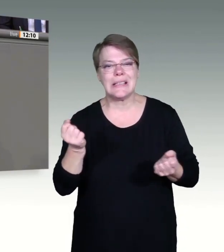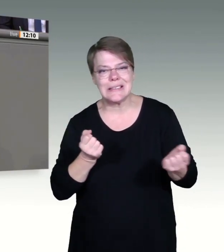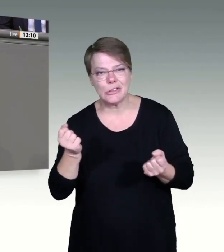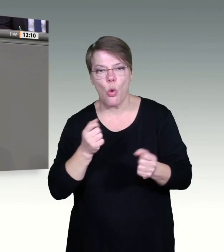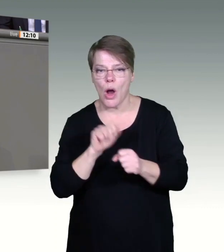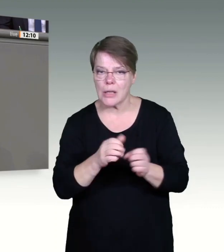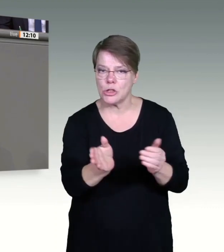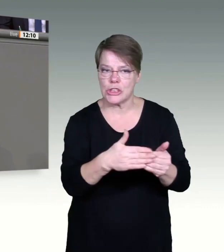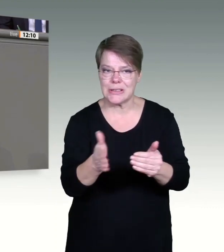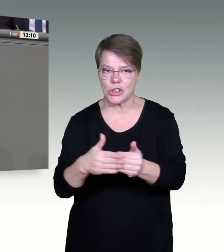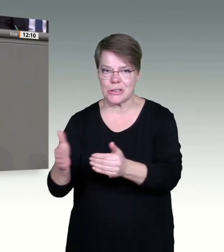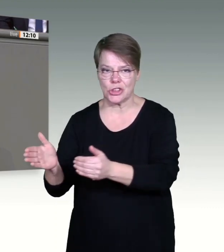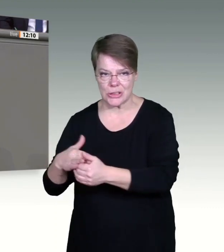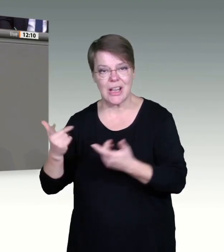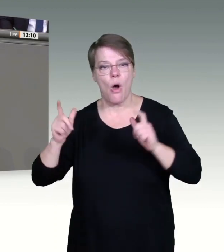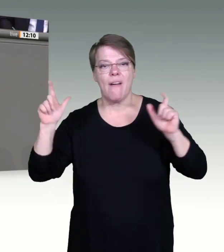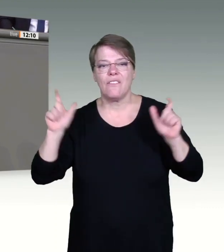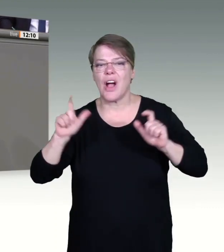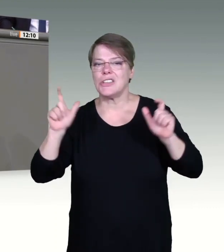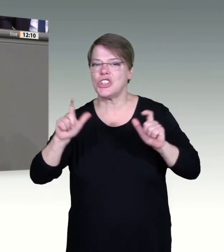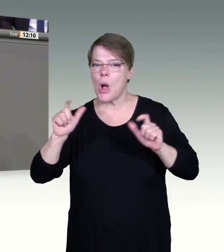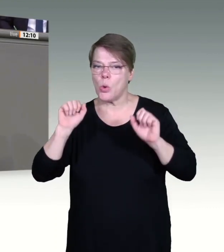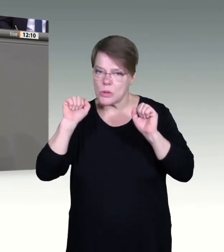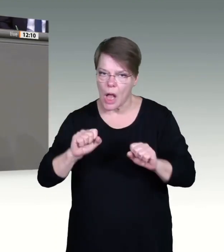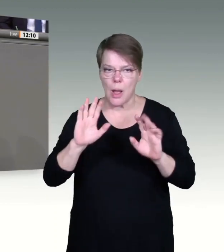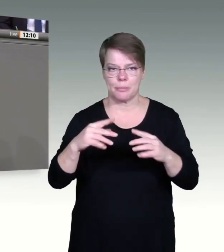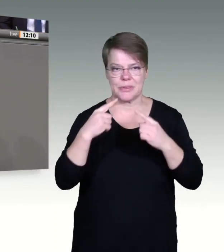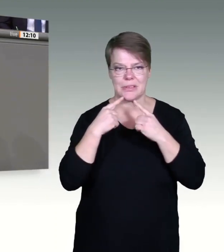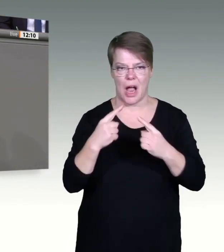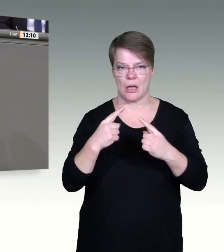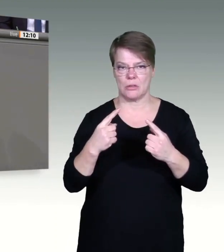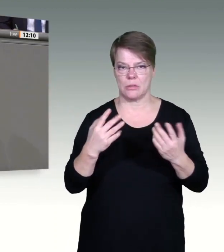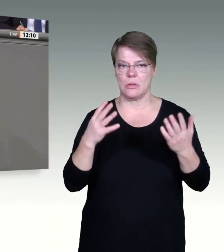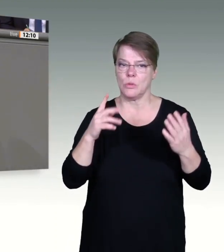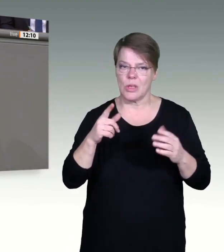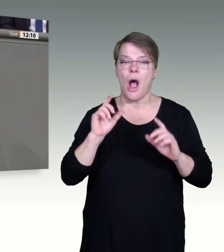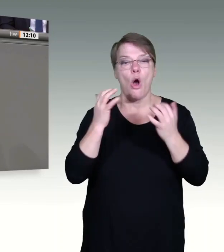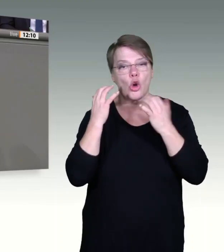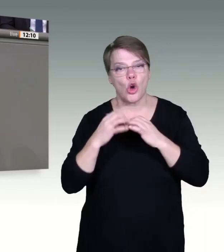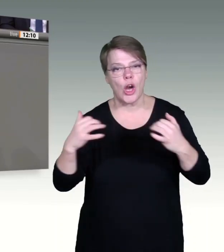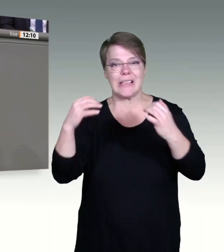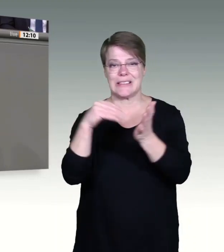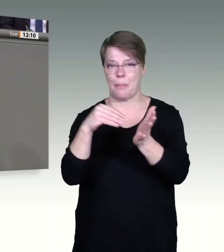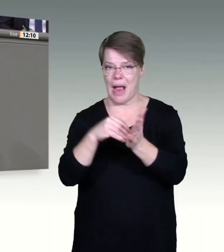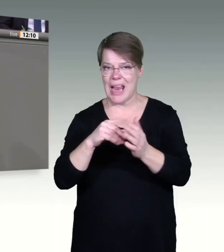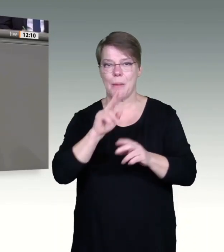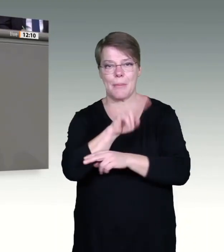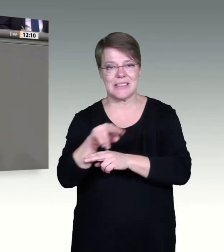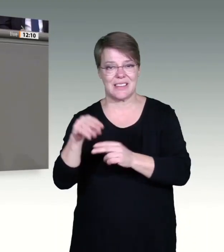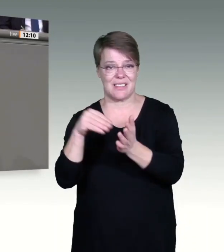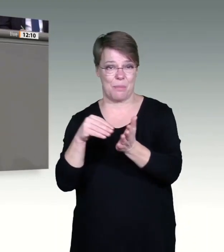2022 zu verlängern. Neben den Kontaktbeschränkungen, meine Damen und Herren, ist das Impfen